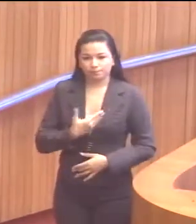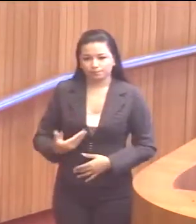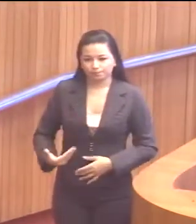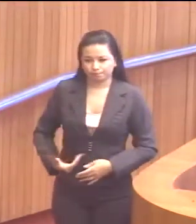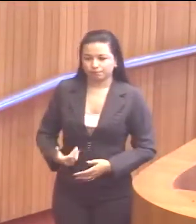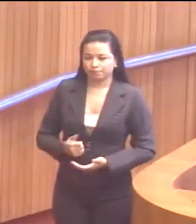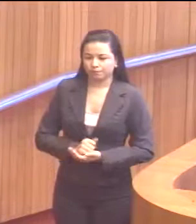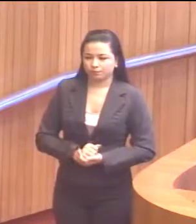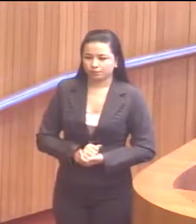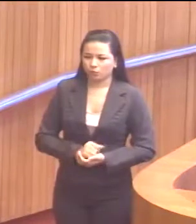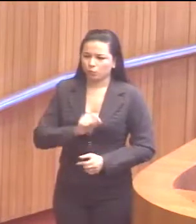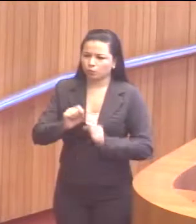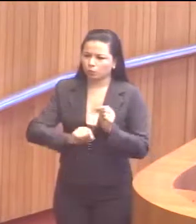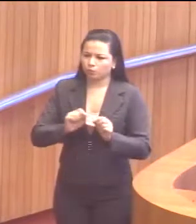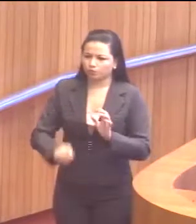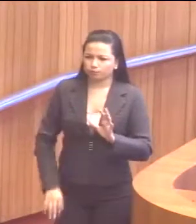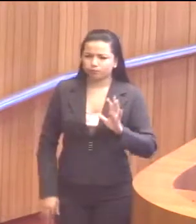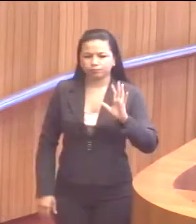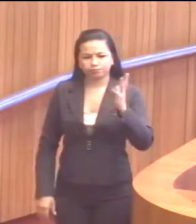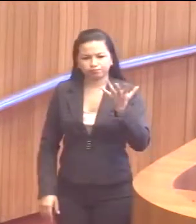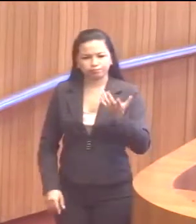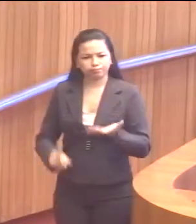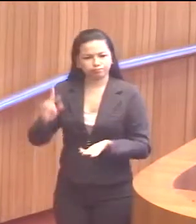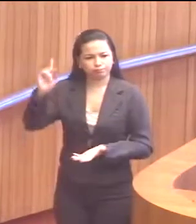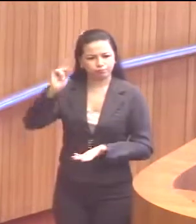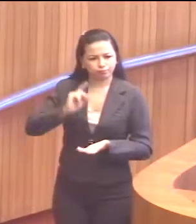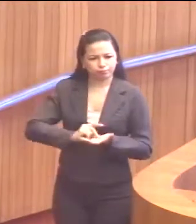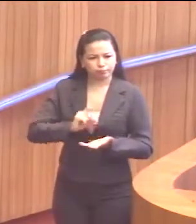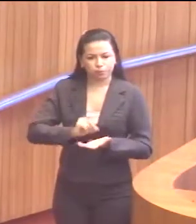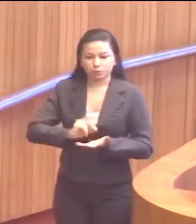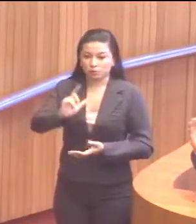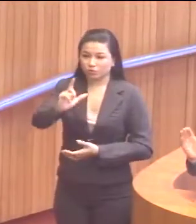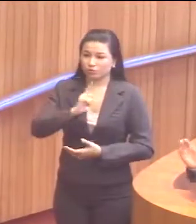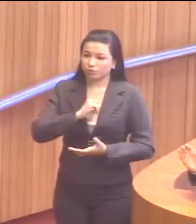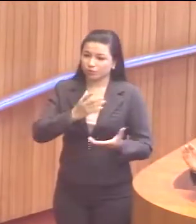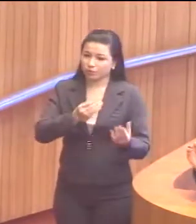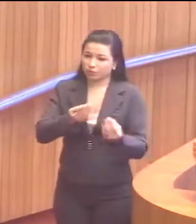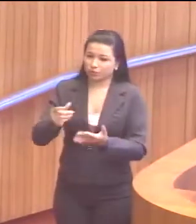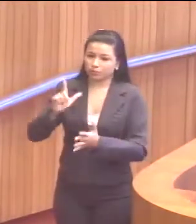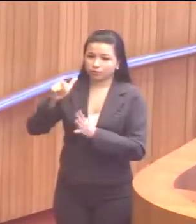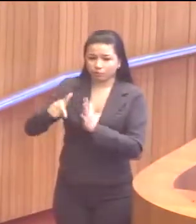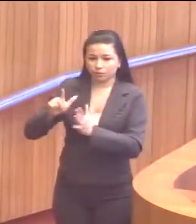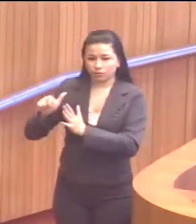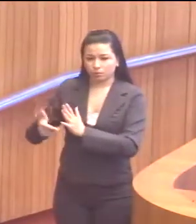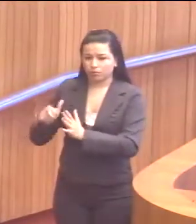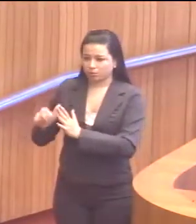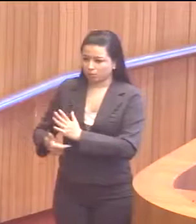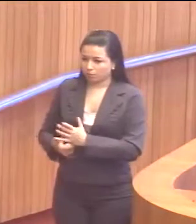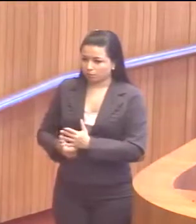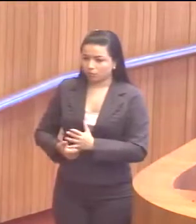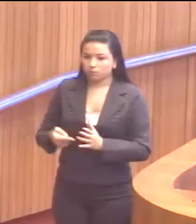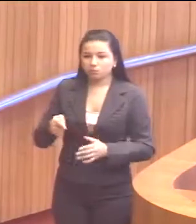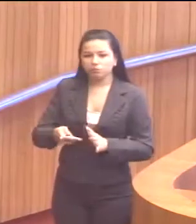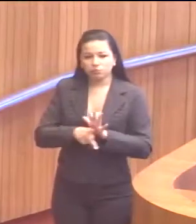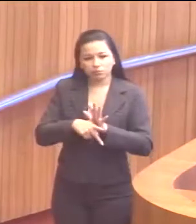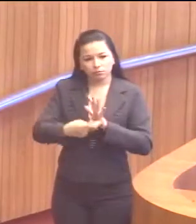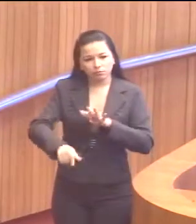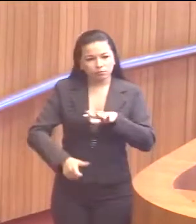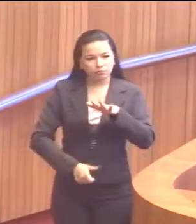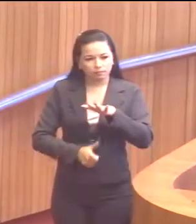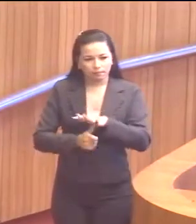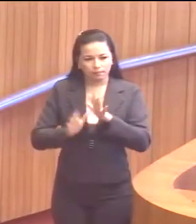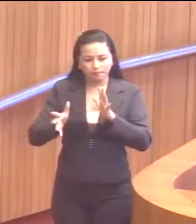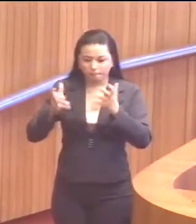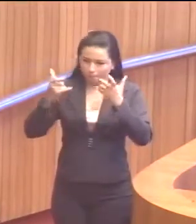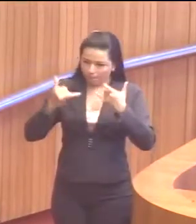governo. O que aconteceu, afinal, para que houvesse tantos atrasos? E o reitor já disse